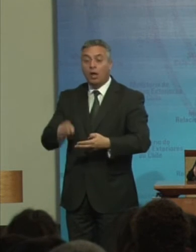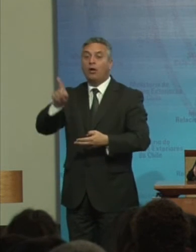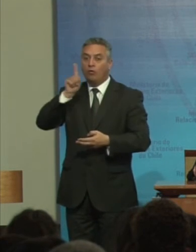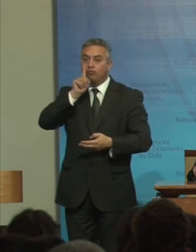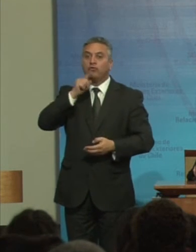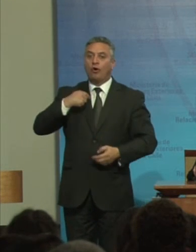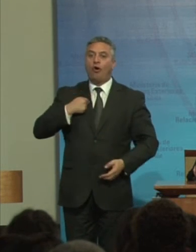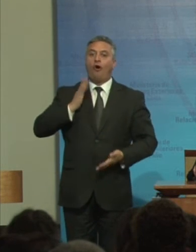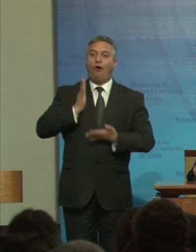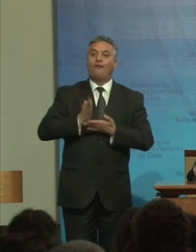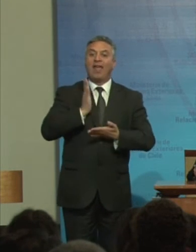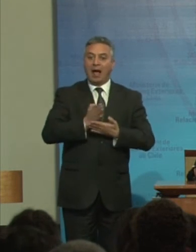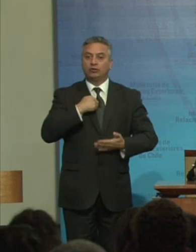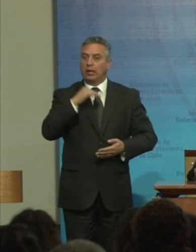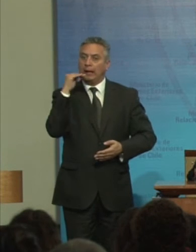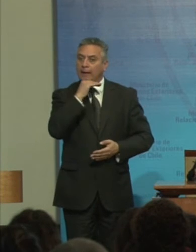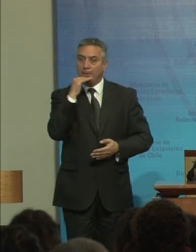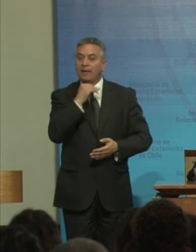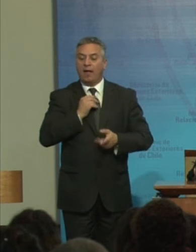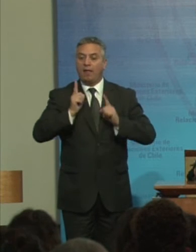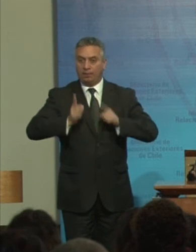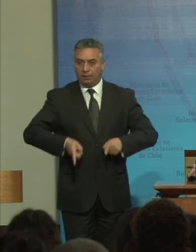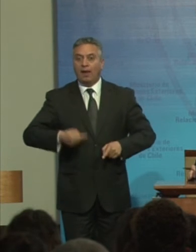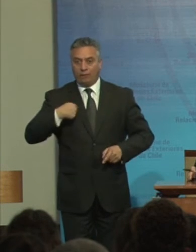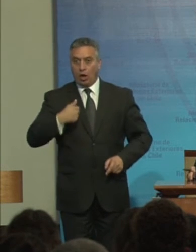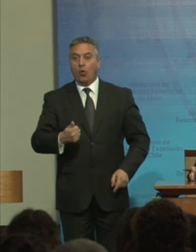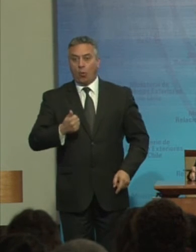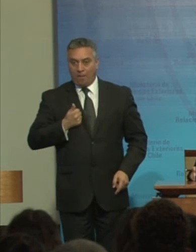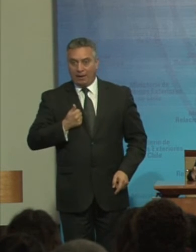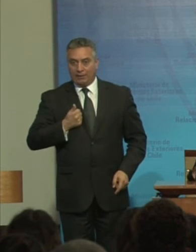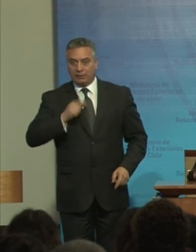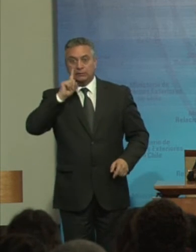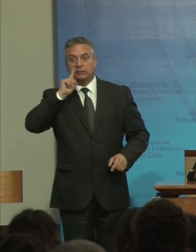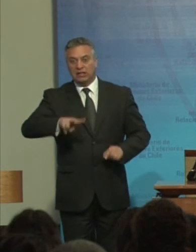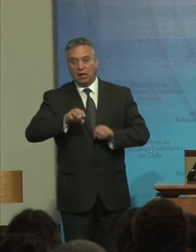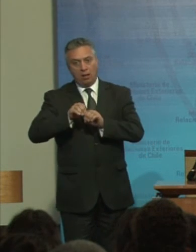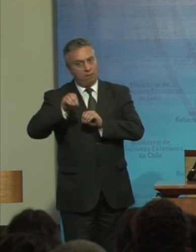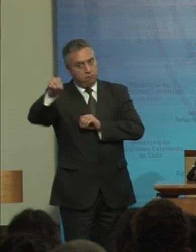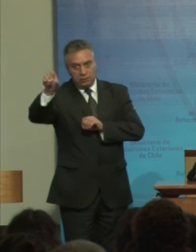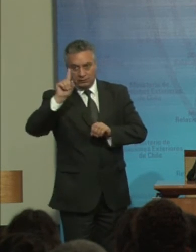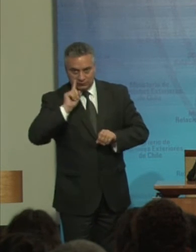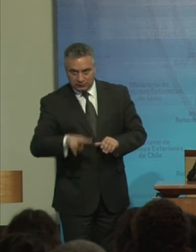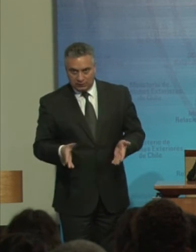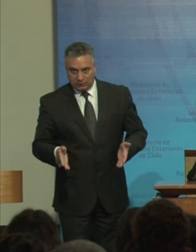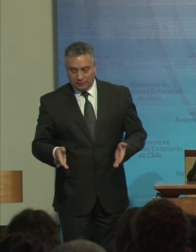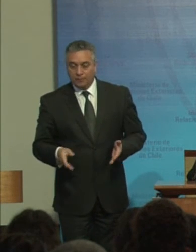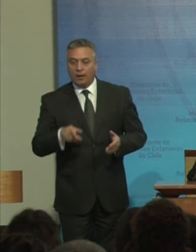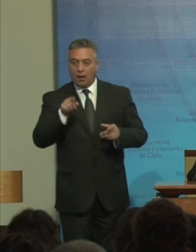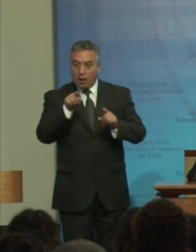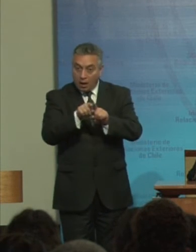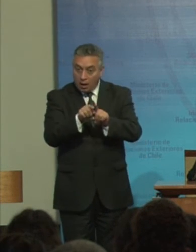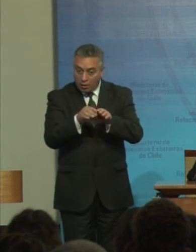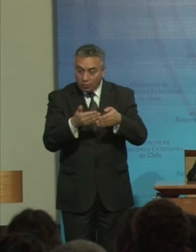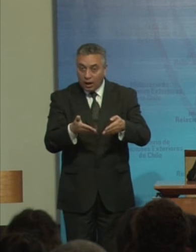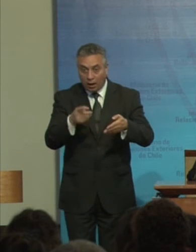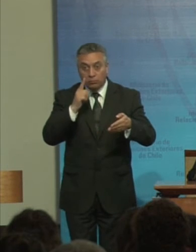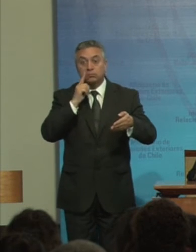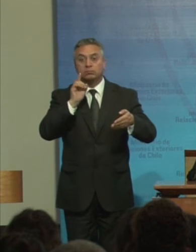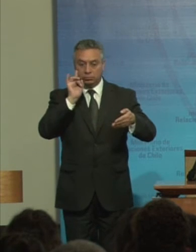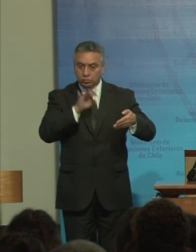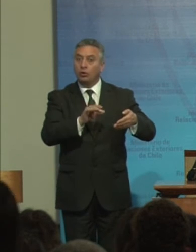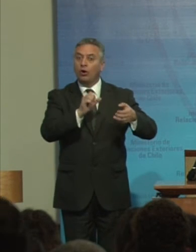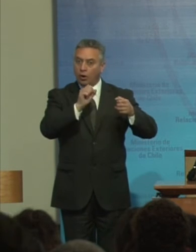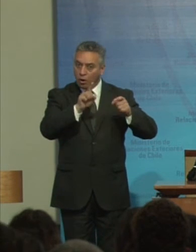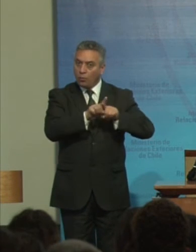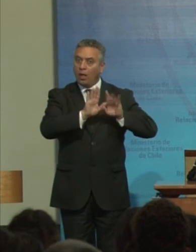Obligaciones Inmediatas Que deben Cumplirse Sin dilación Sin recurrir A la progresividad